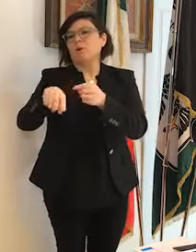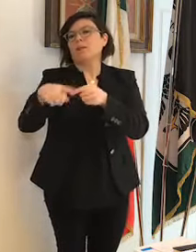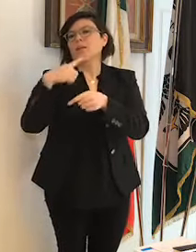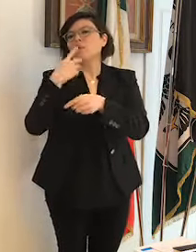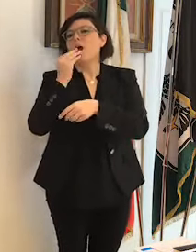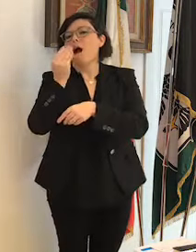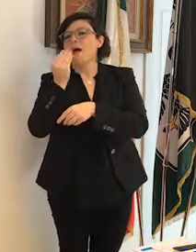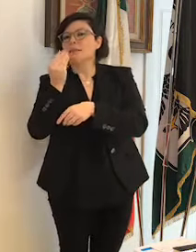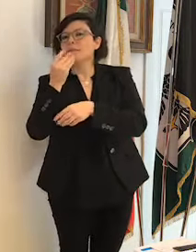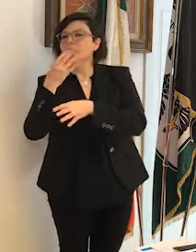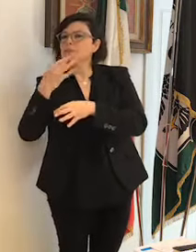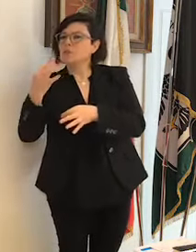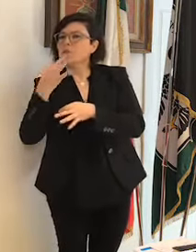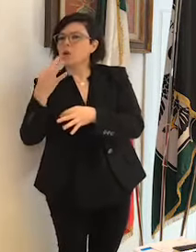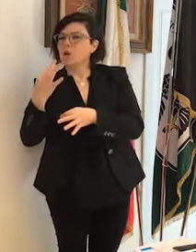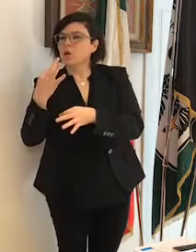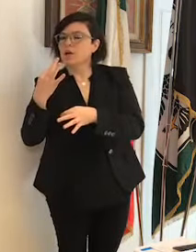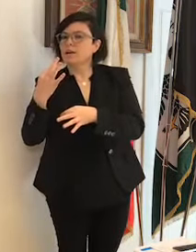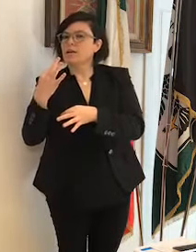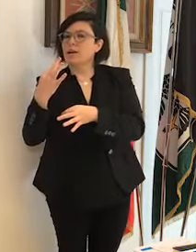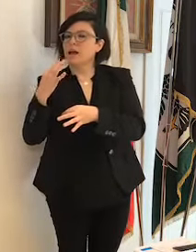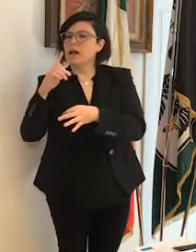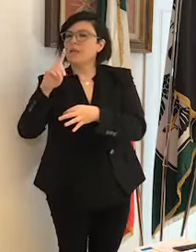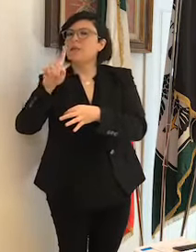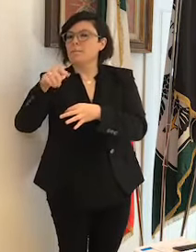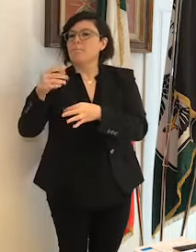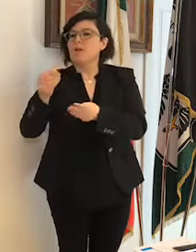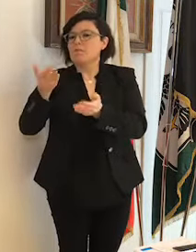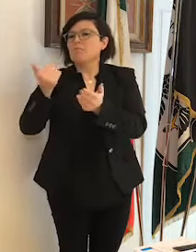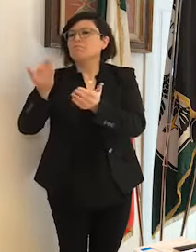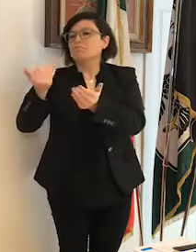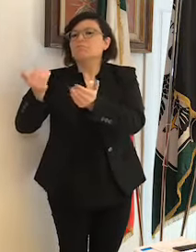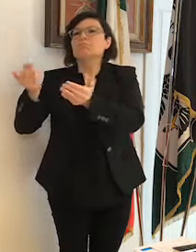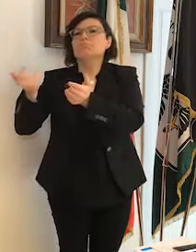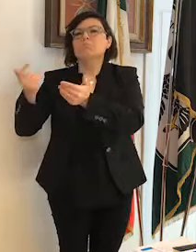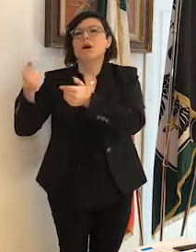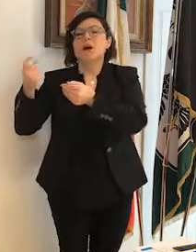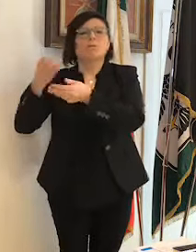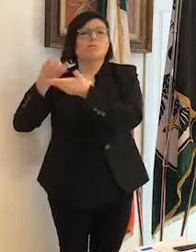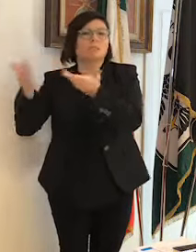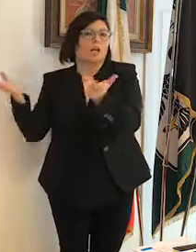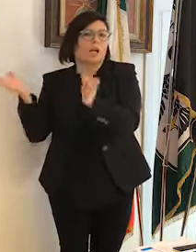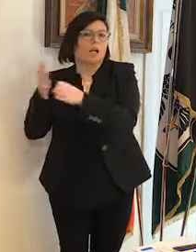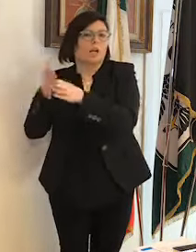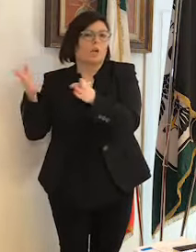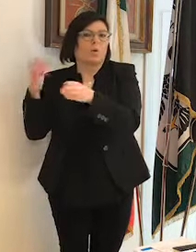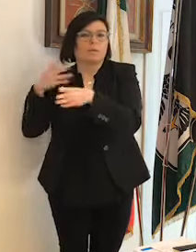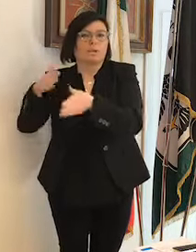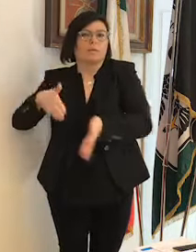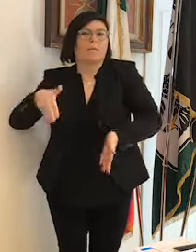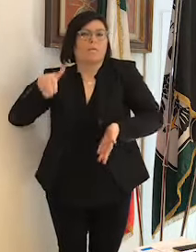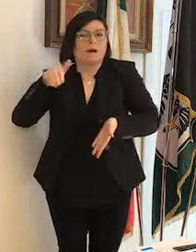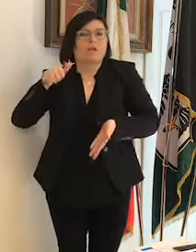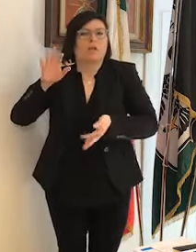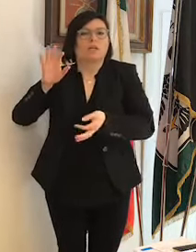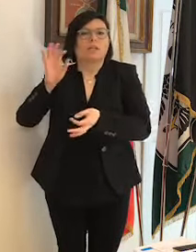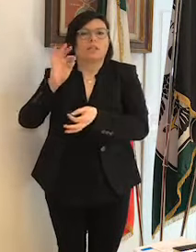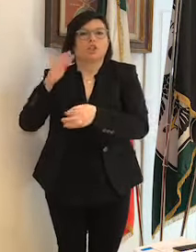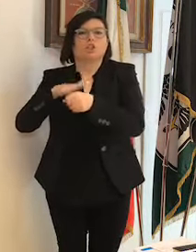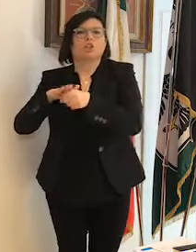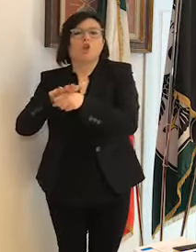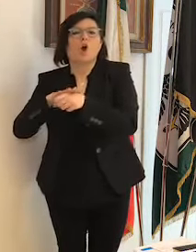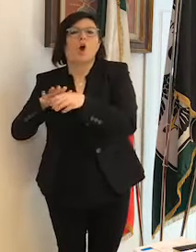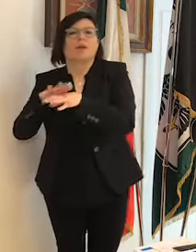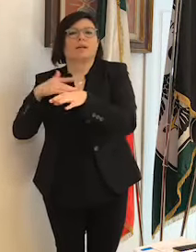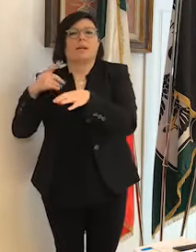corretta e la possibilità di acquistare prodotti di largo consumo come pannolini, creme